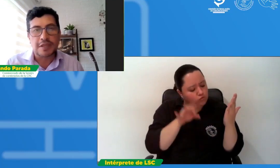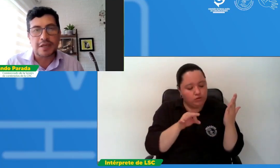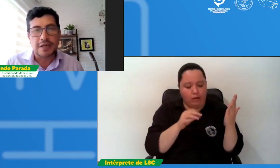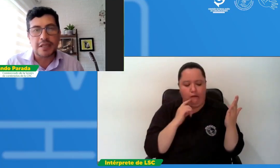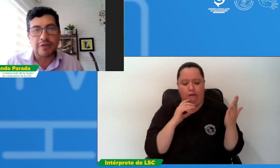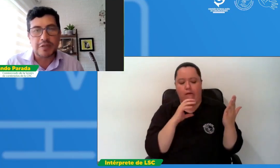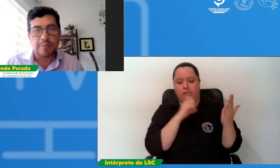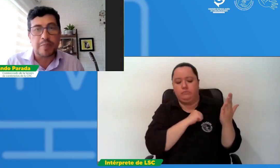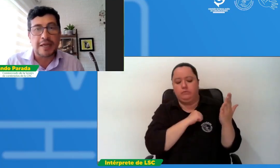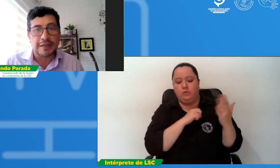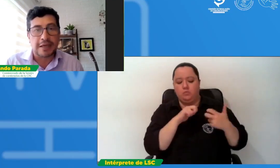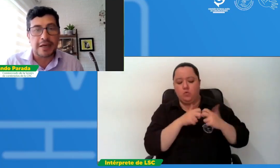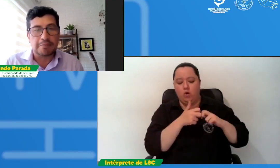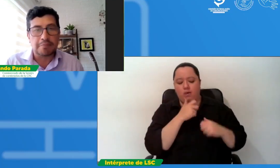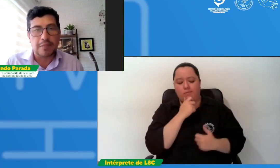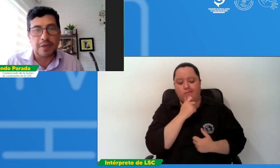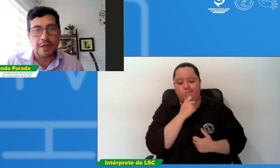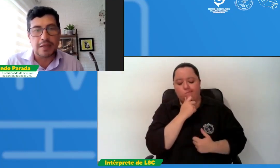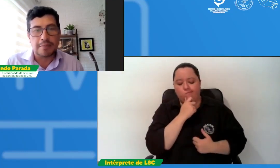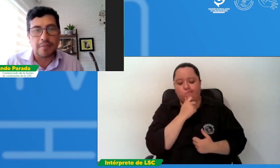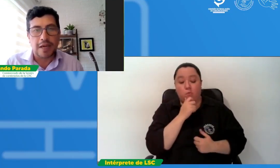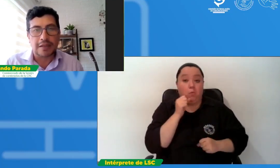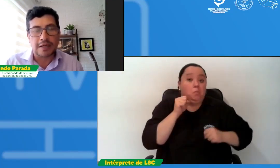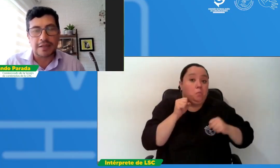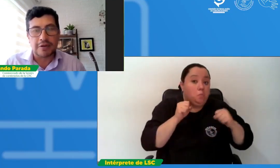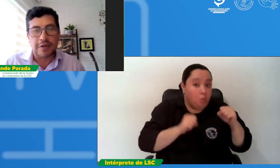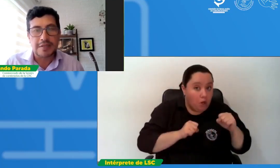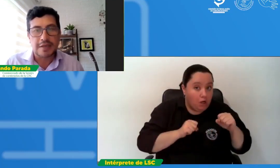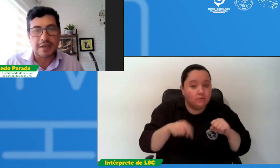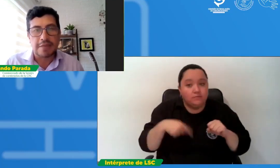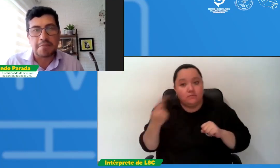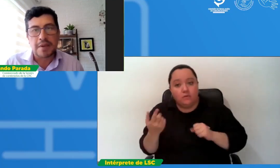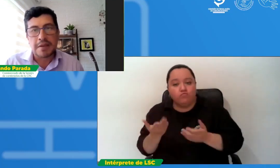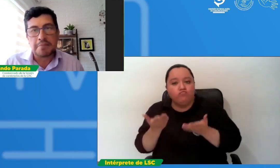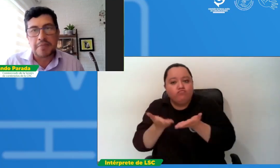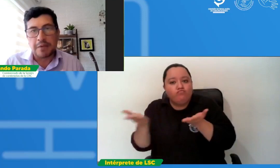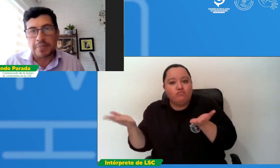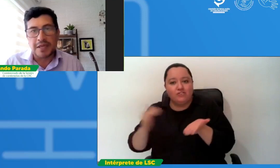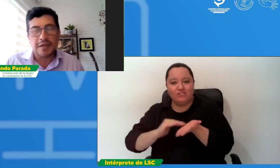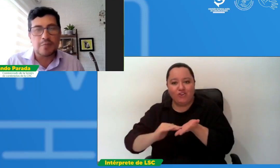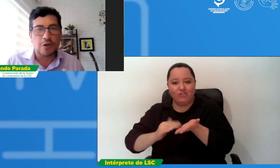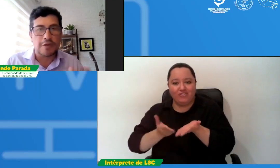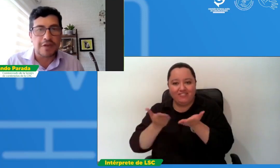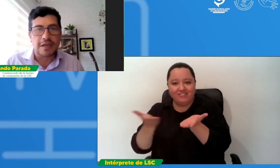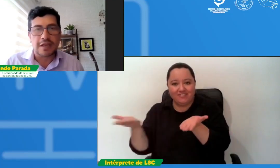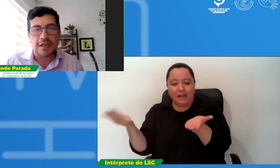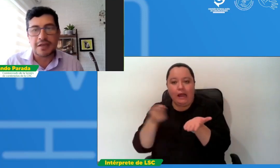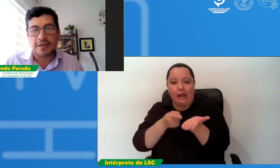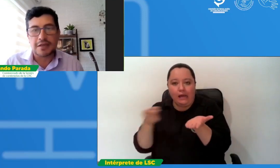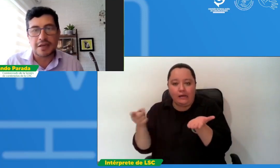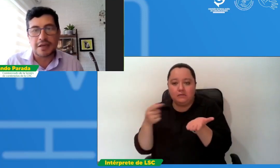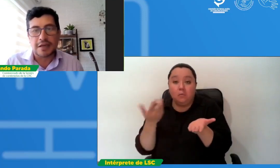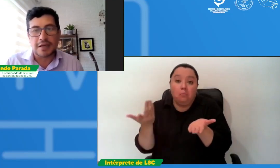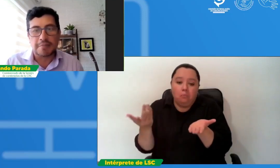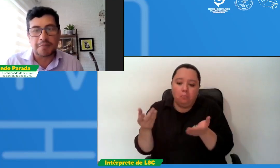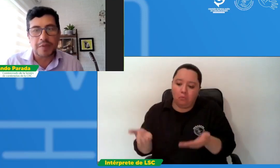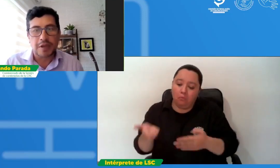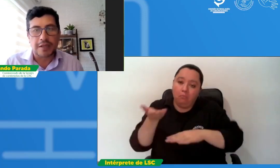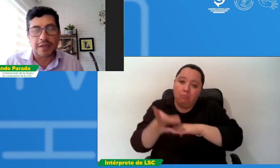alternativas plantear alternativas que amplíen modifiquen que tengan